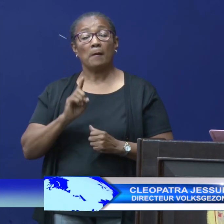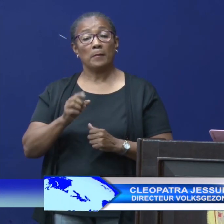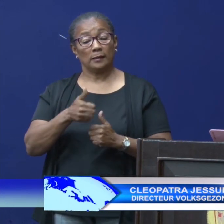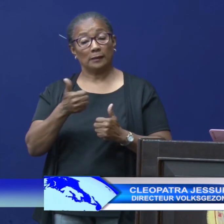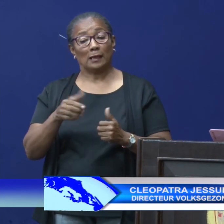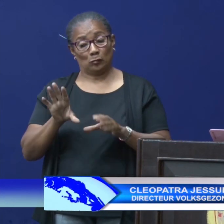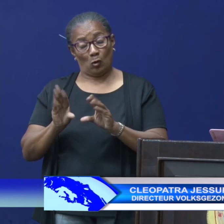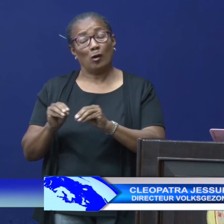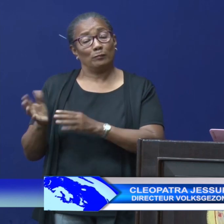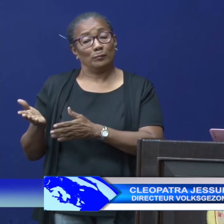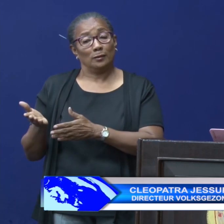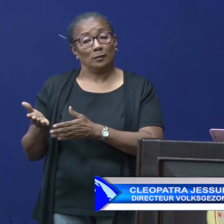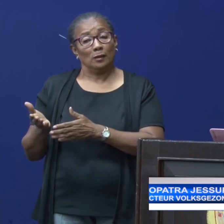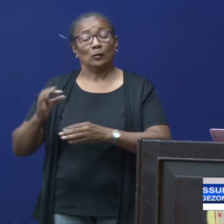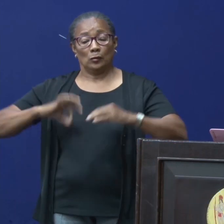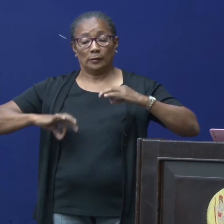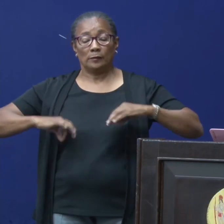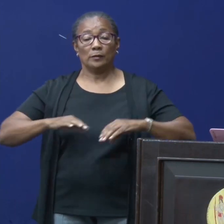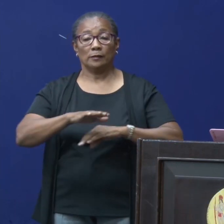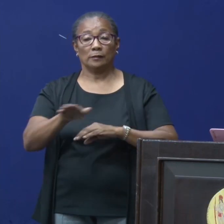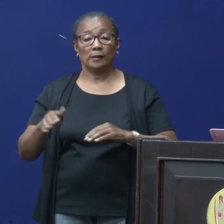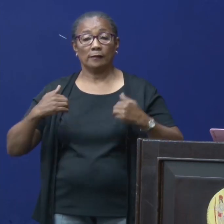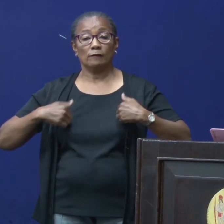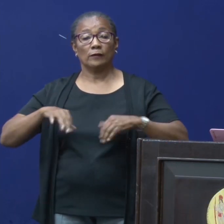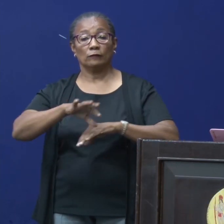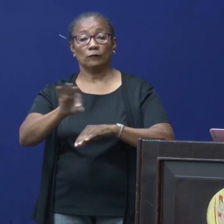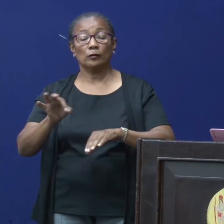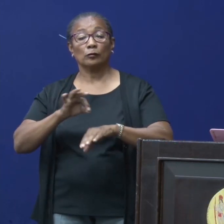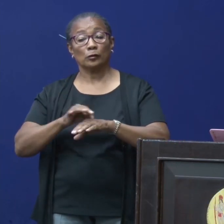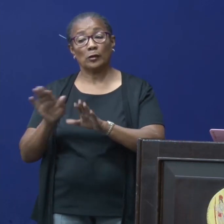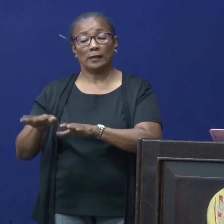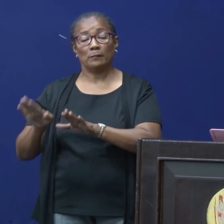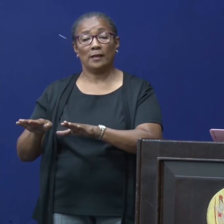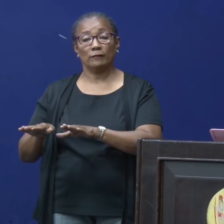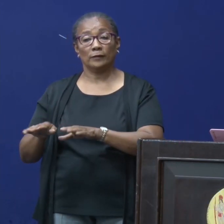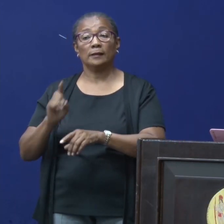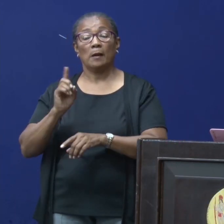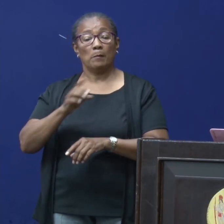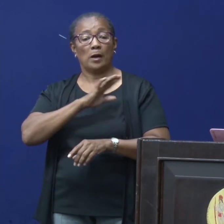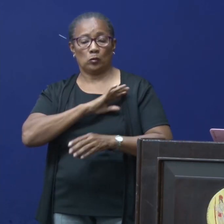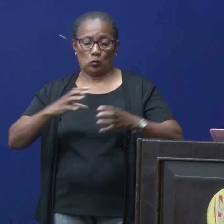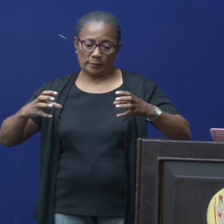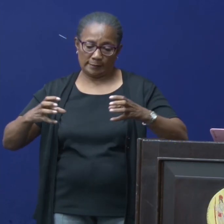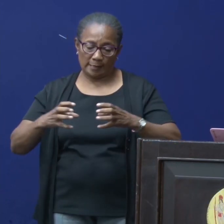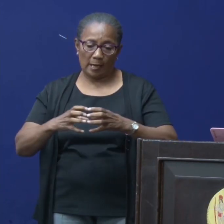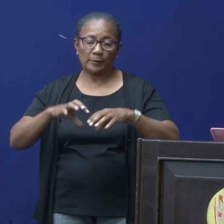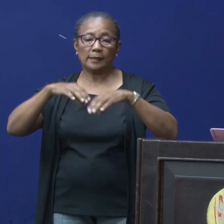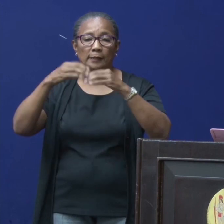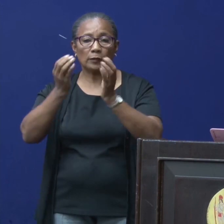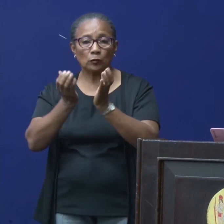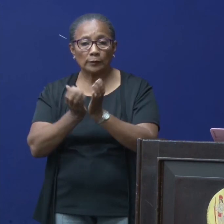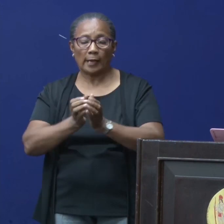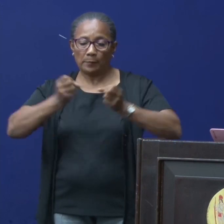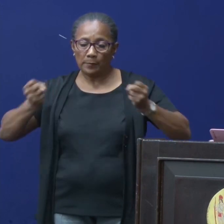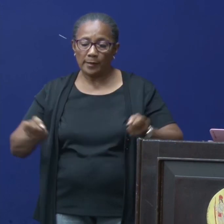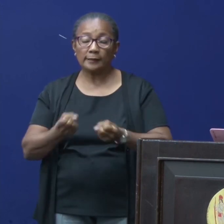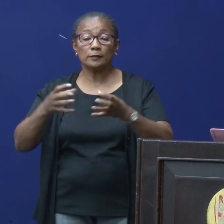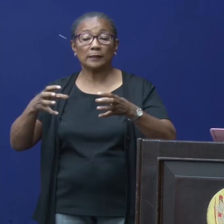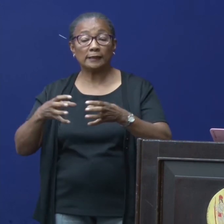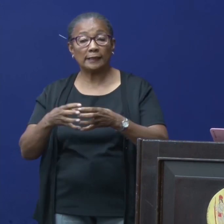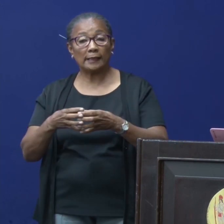dat gaat opraken. Dus het ministerie van Volksgezondheid is ook niet stil blijven zitten. Maar ook gezamenlijk in het totaalmanagement team